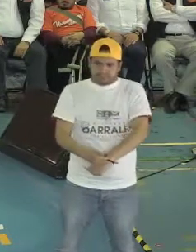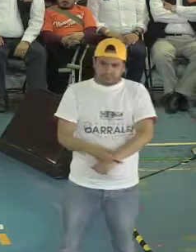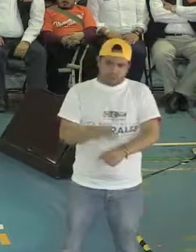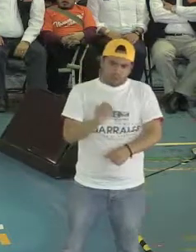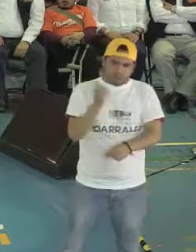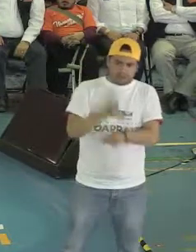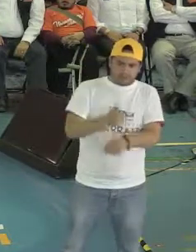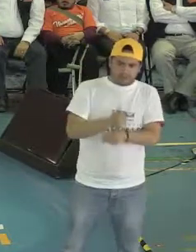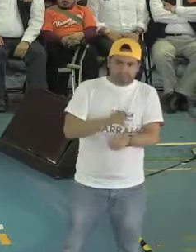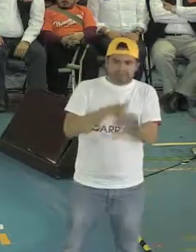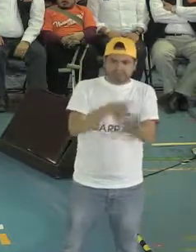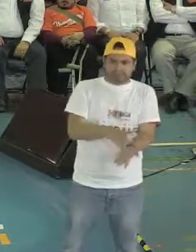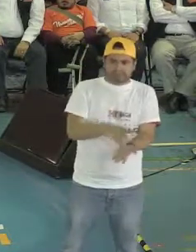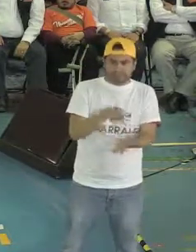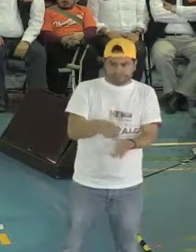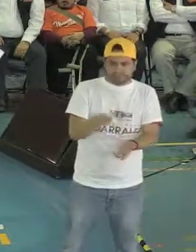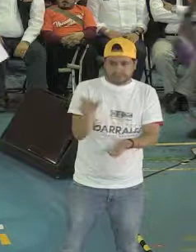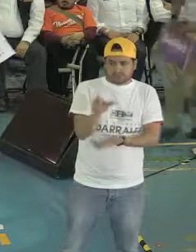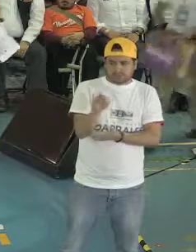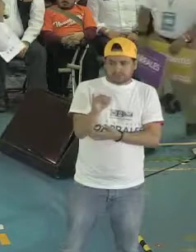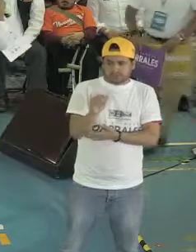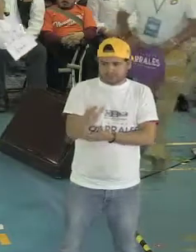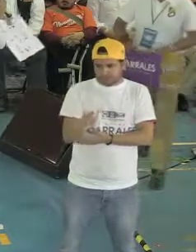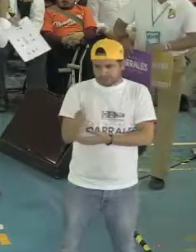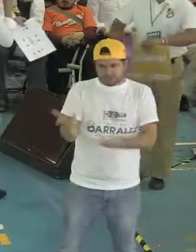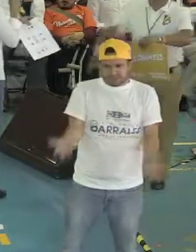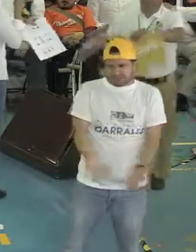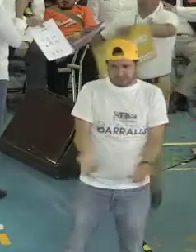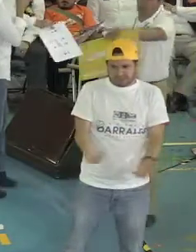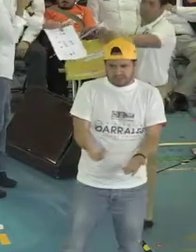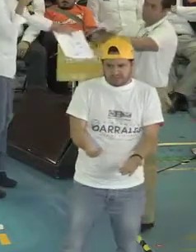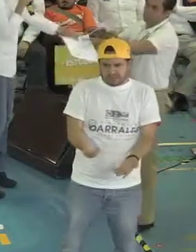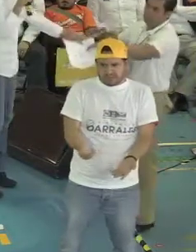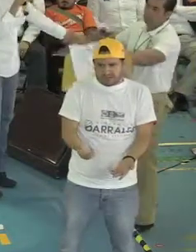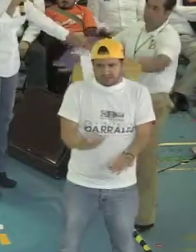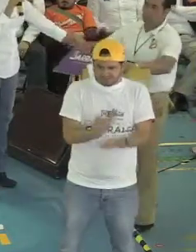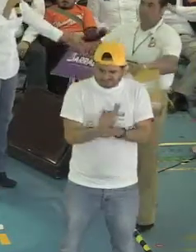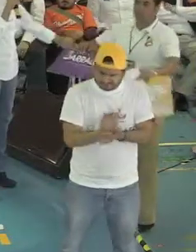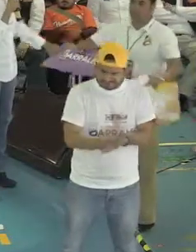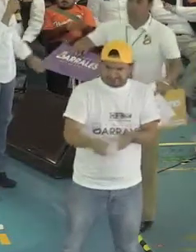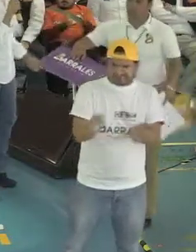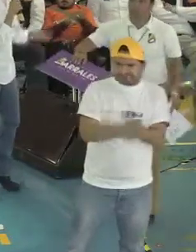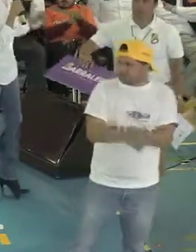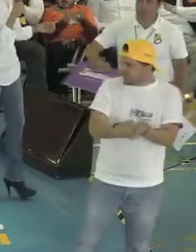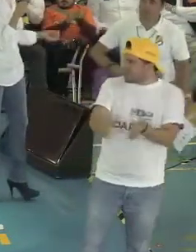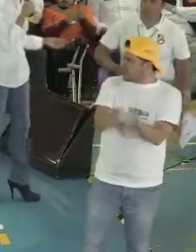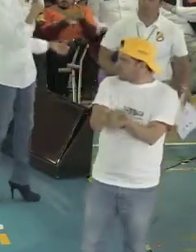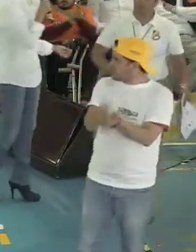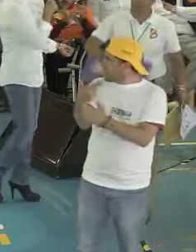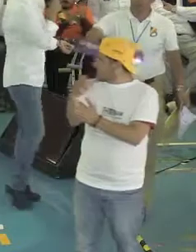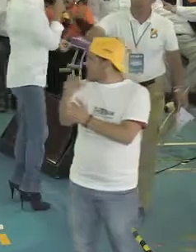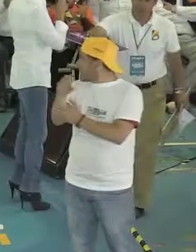jefas de familia en esta ciudad hacen actos heroicos por sacar delante a sus familias, a sus